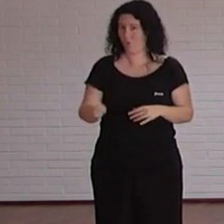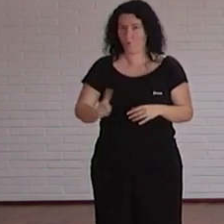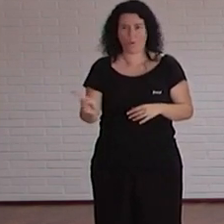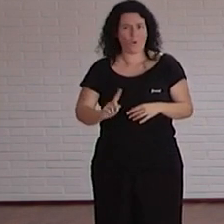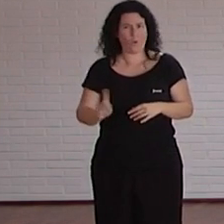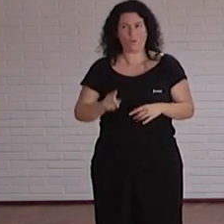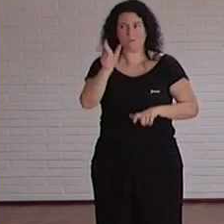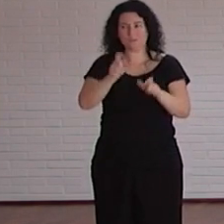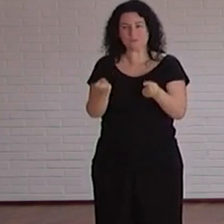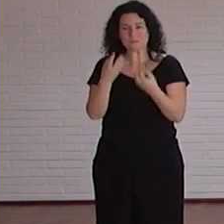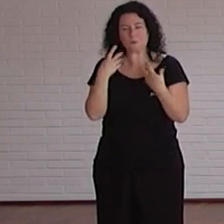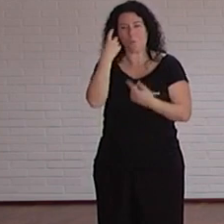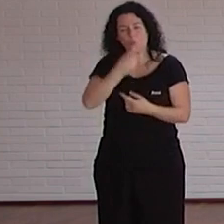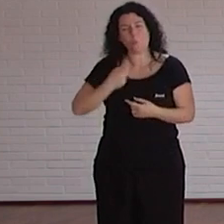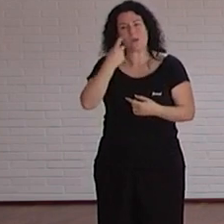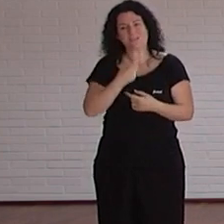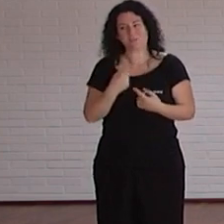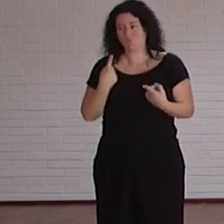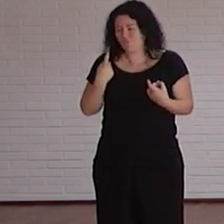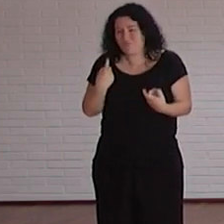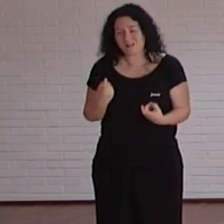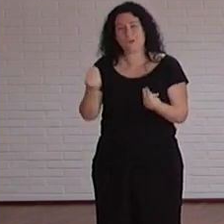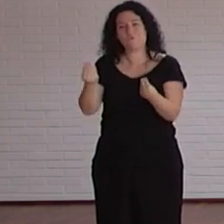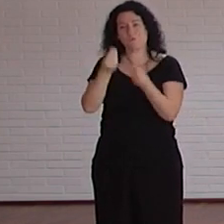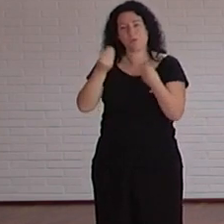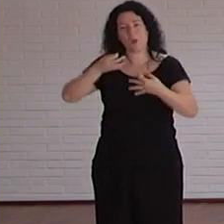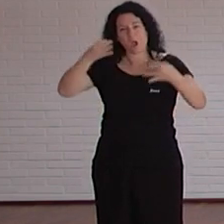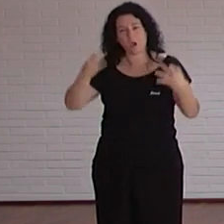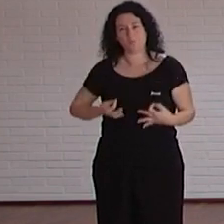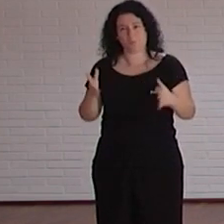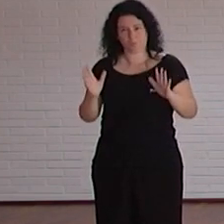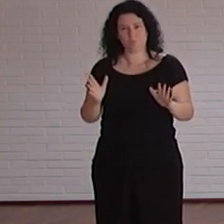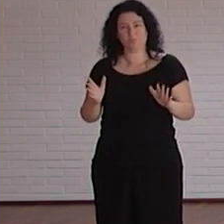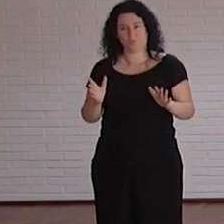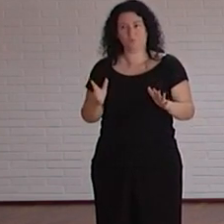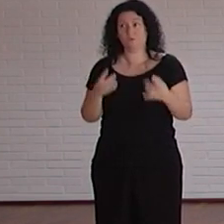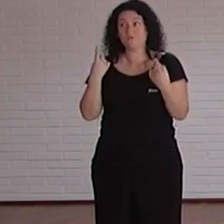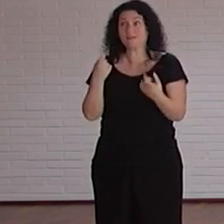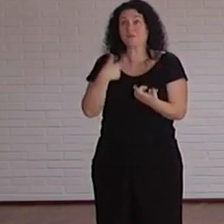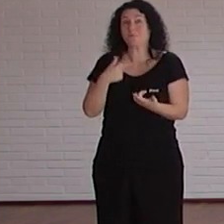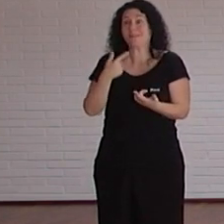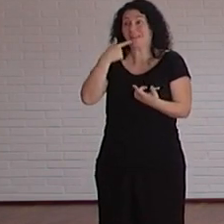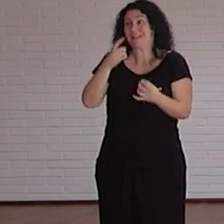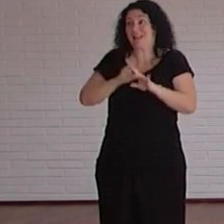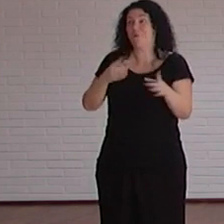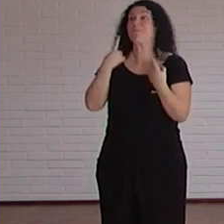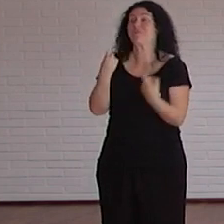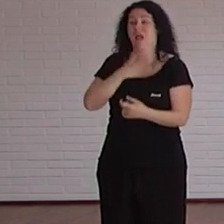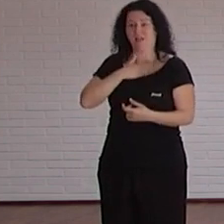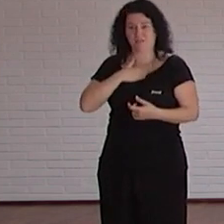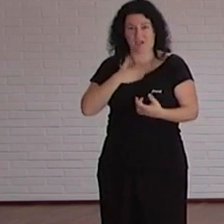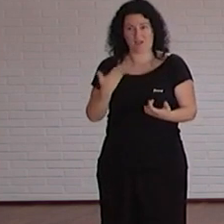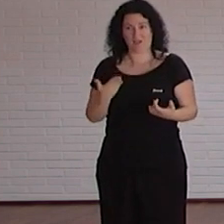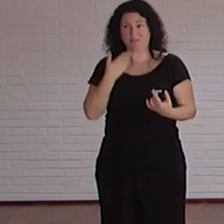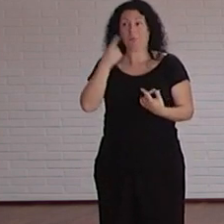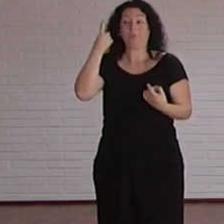desinformación es que necesitamos esa formación pero tenemos que asumir que la necesitamos que si mientras uno no asuma que